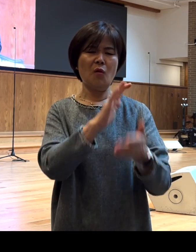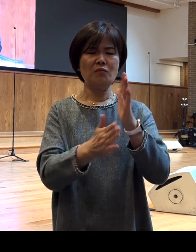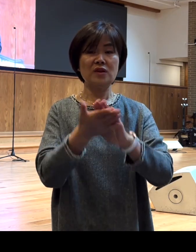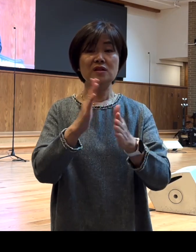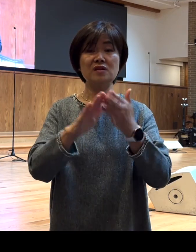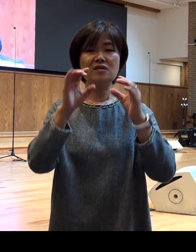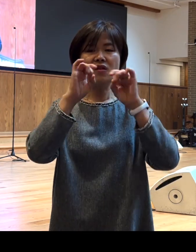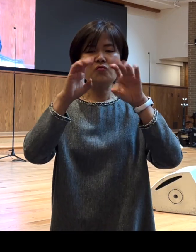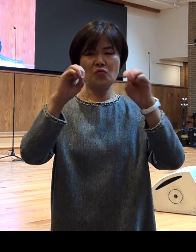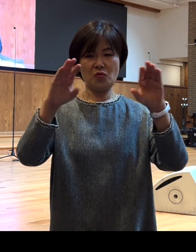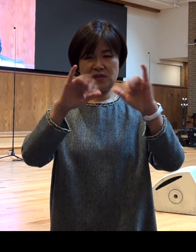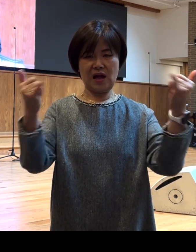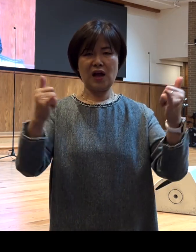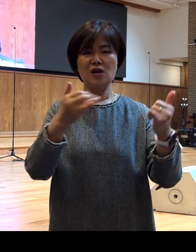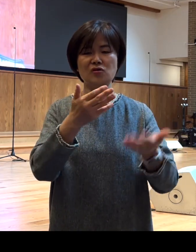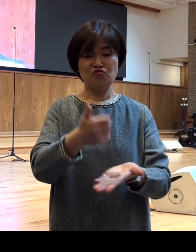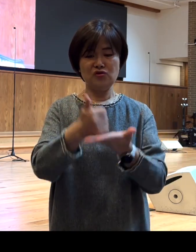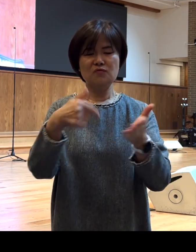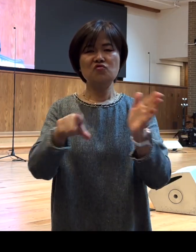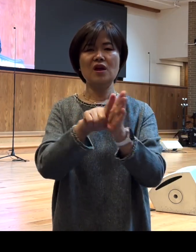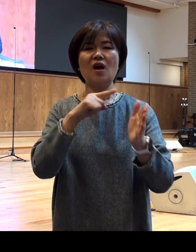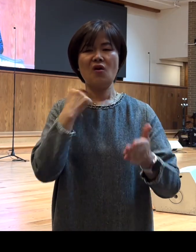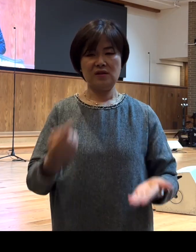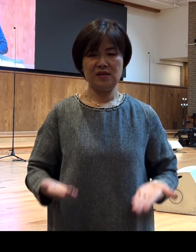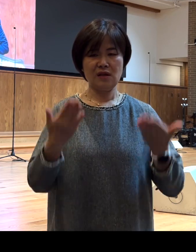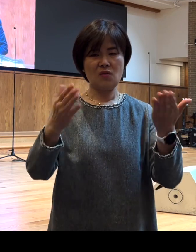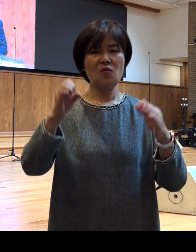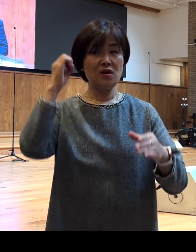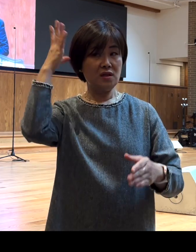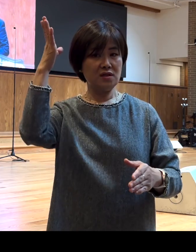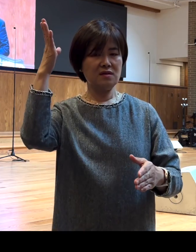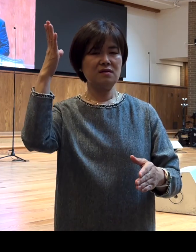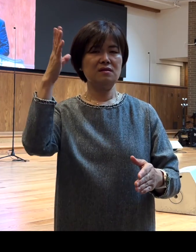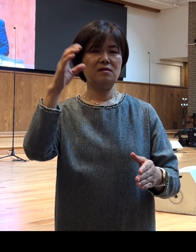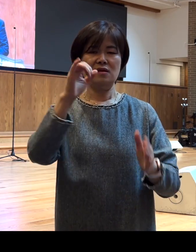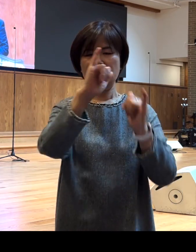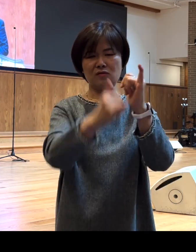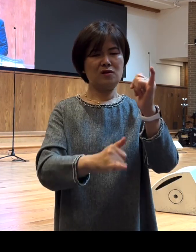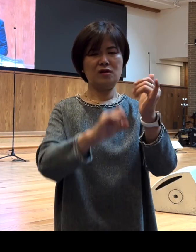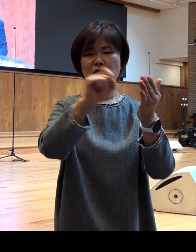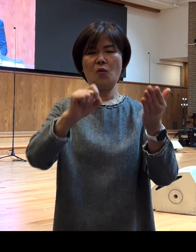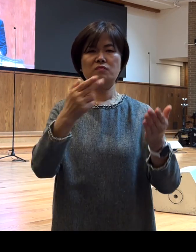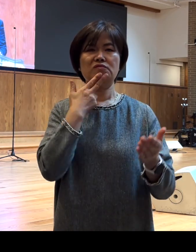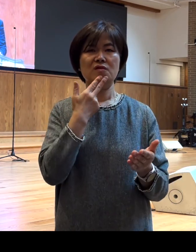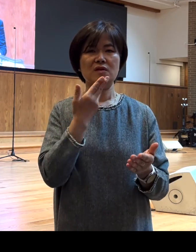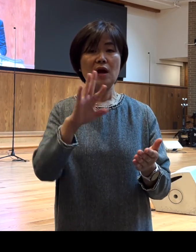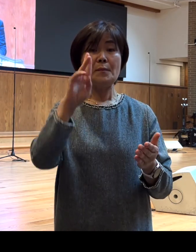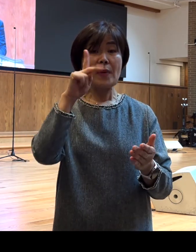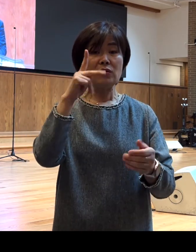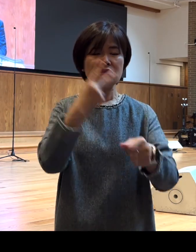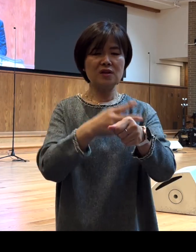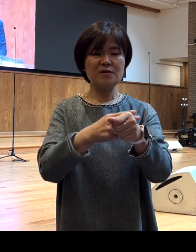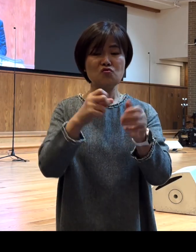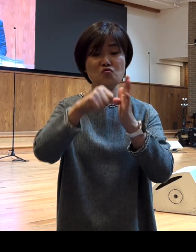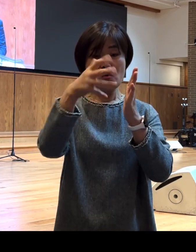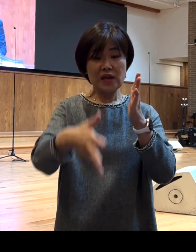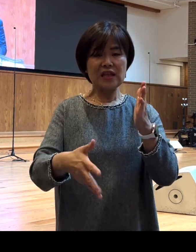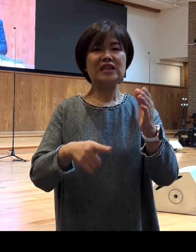그렇게 주님을 위해서 헌신하고 잊혀졌을지 모르겠습니다 그럼 바울이 바울될 수 있었던 것은 그와